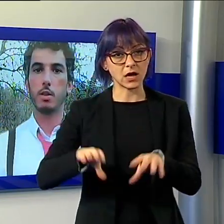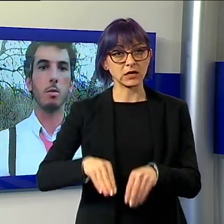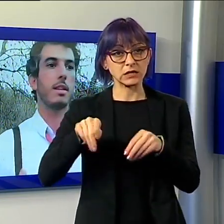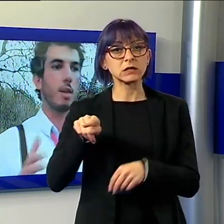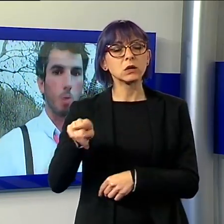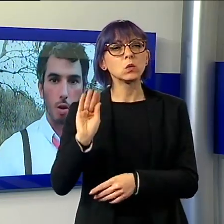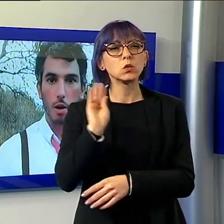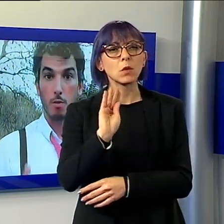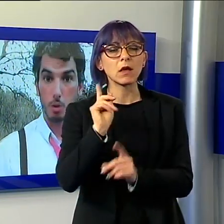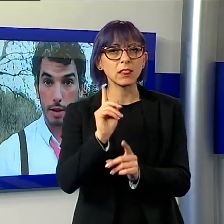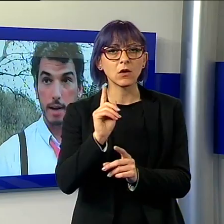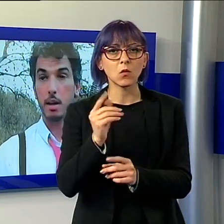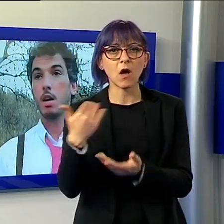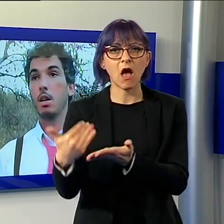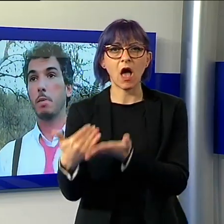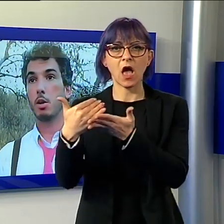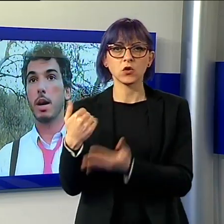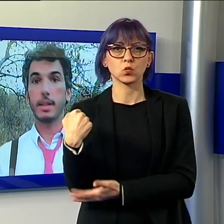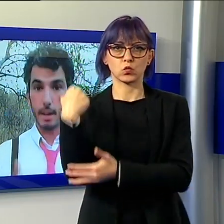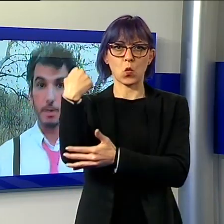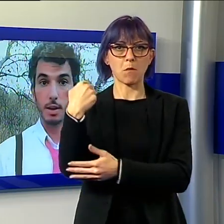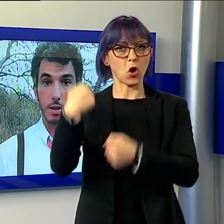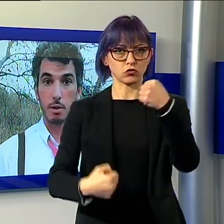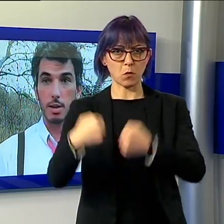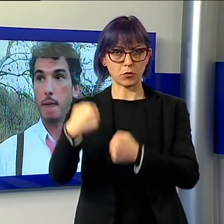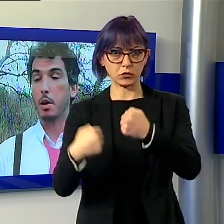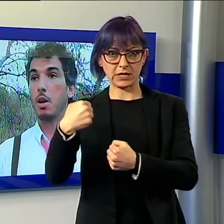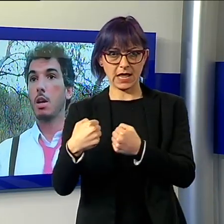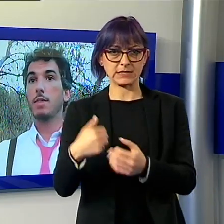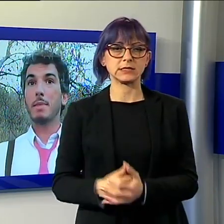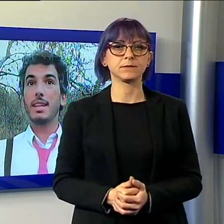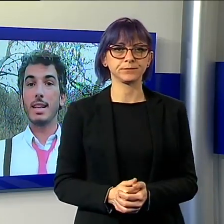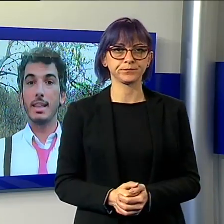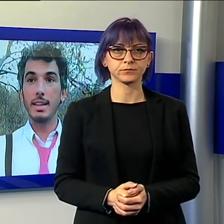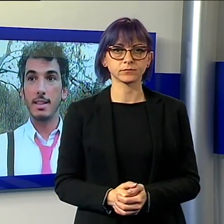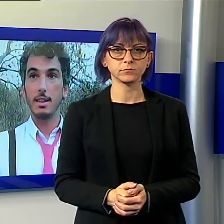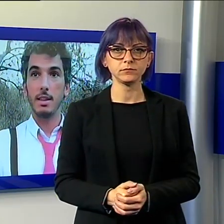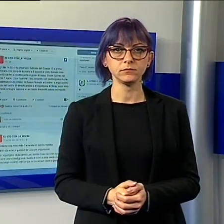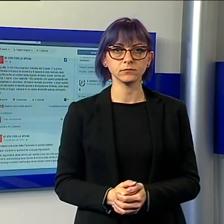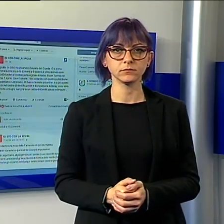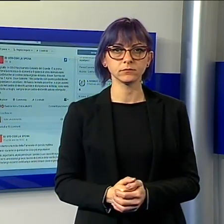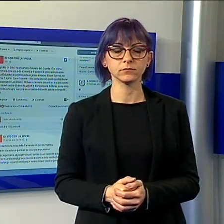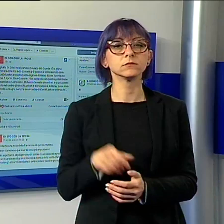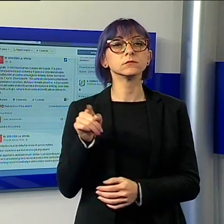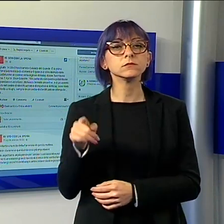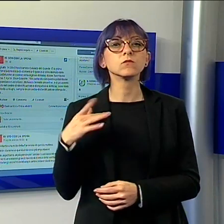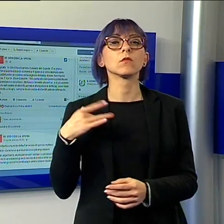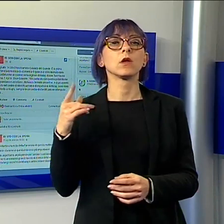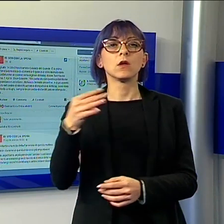ritorno in Italia. Dopo nove giorni di silenzio del grande è riuscito a contattare la sua compagna e la notizia è stata diffusa sulla